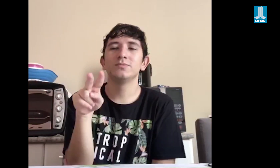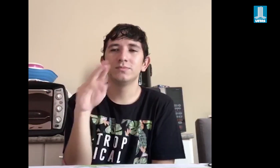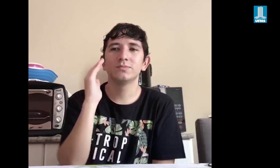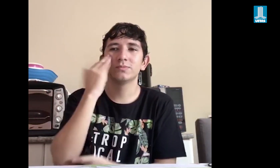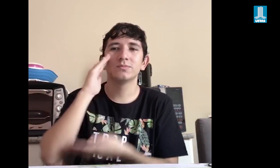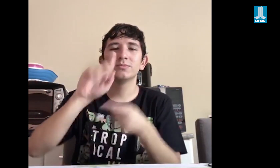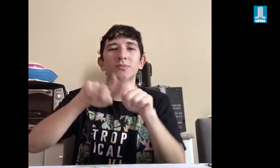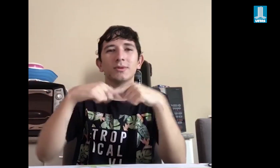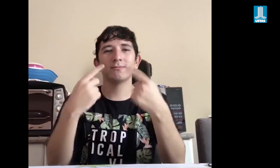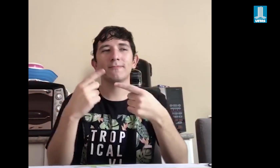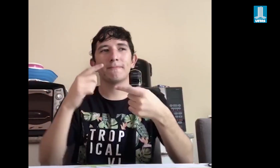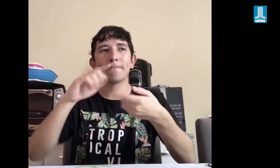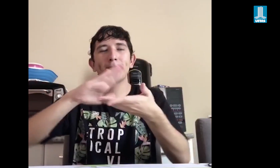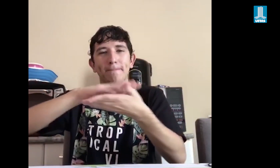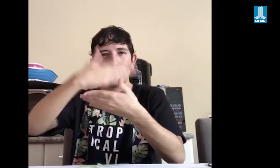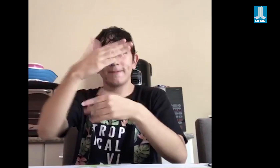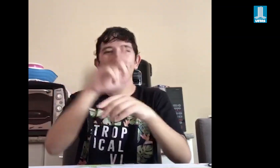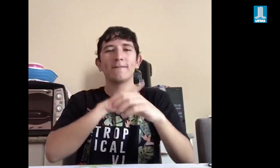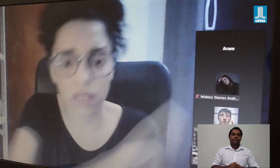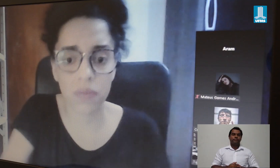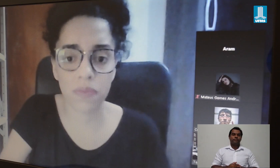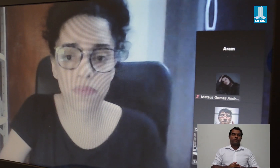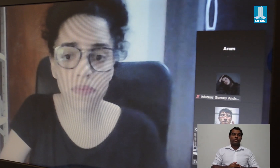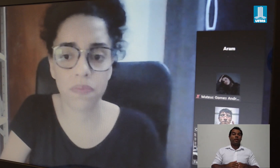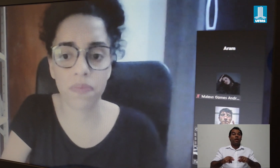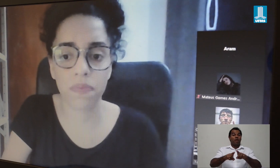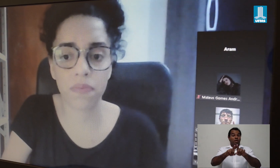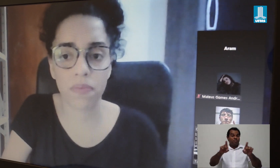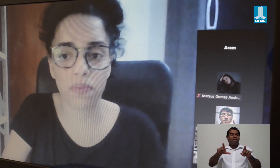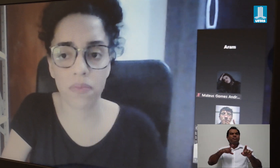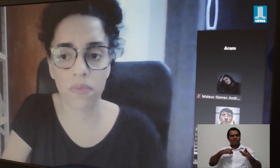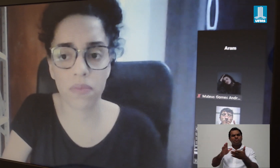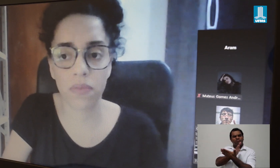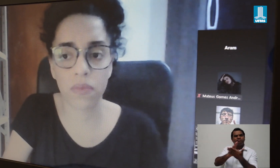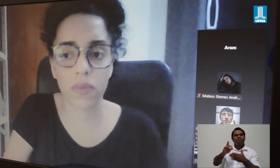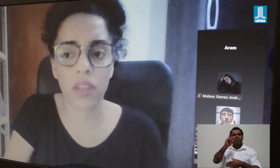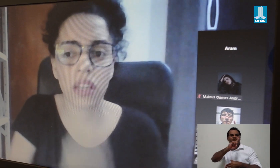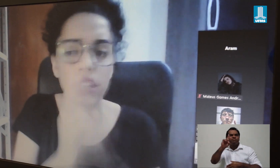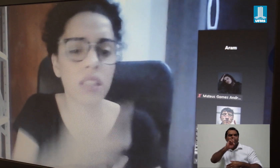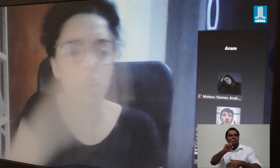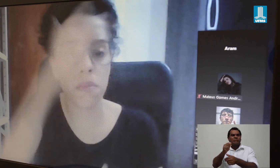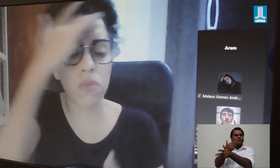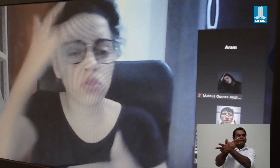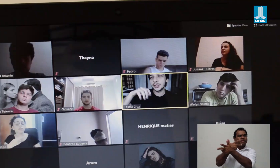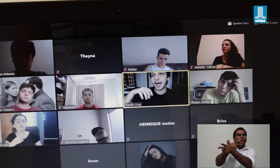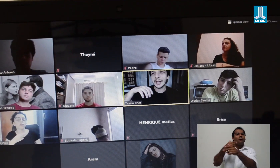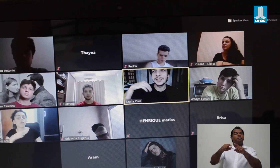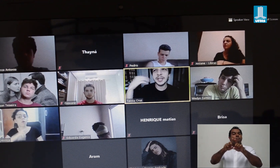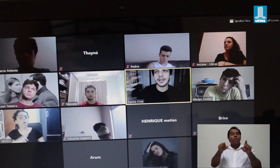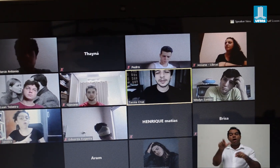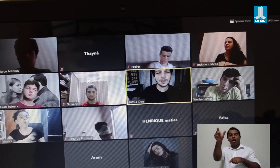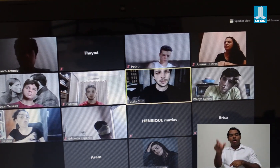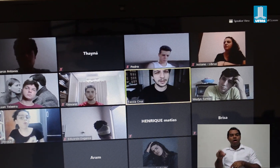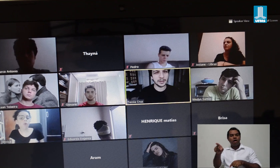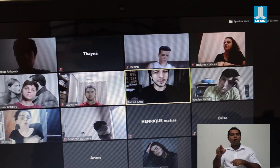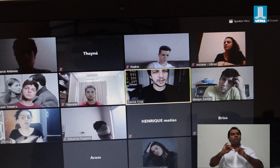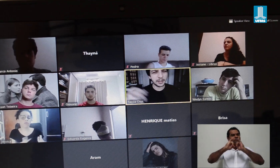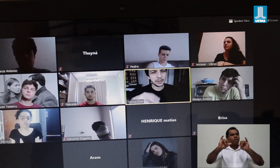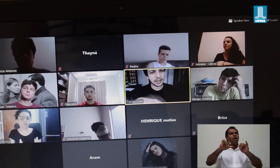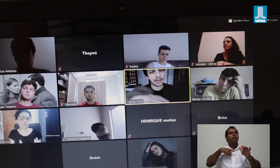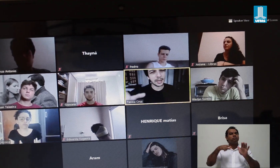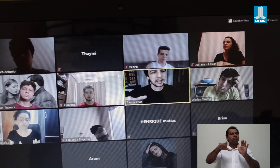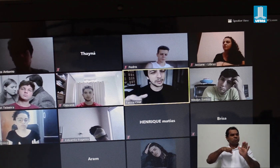pelo professor e consigo compreender. Embora tenha algumas dificuldades com a videochamada, o acadêmico diz ver um lado